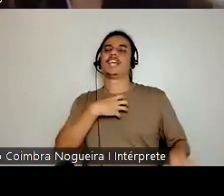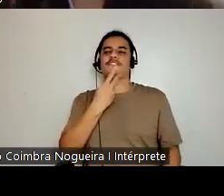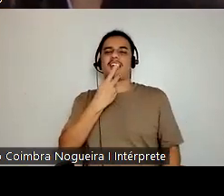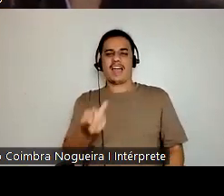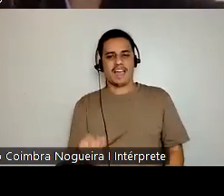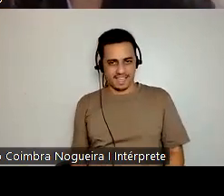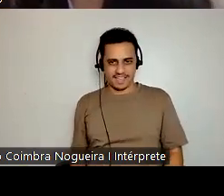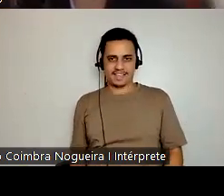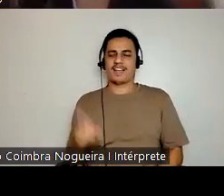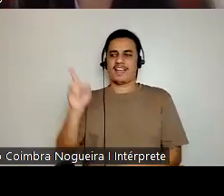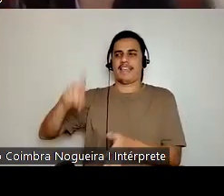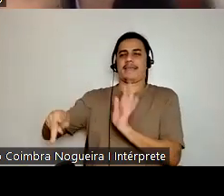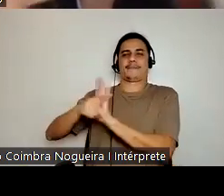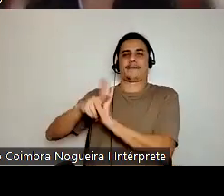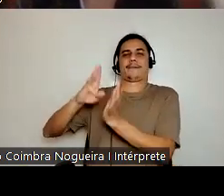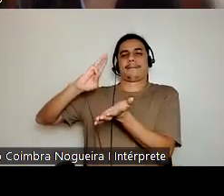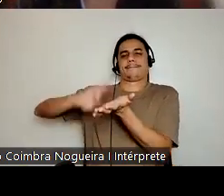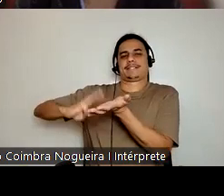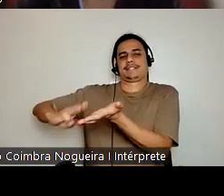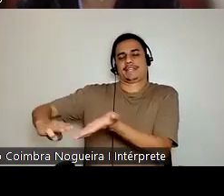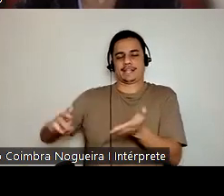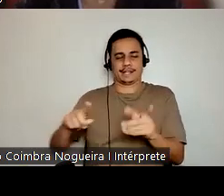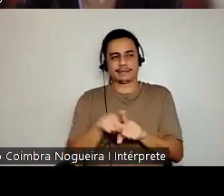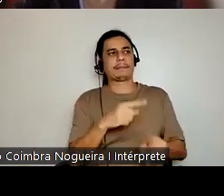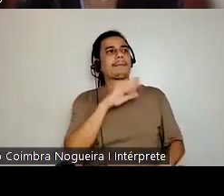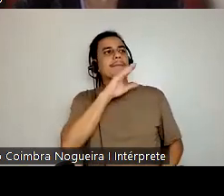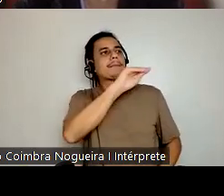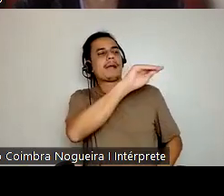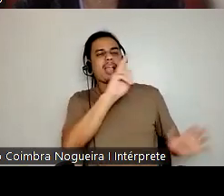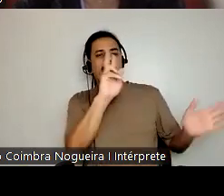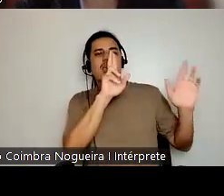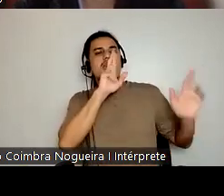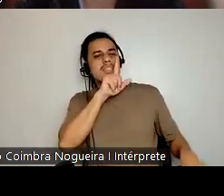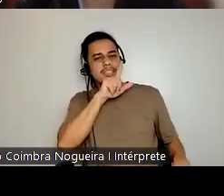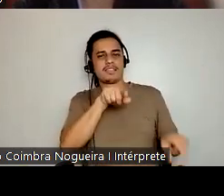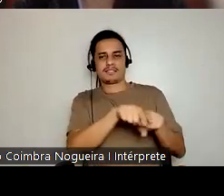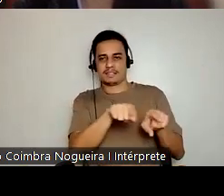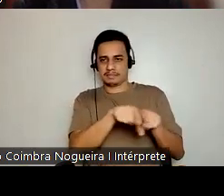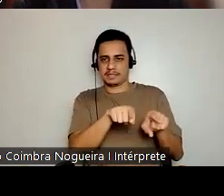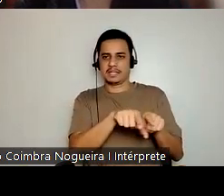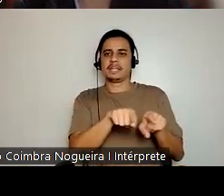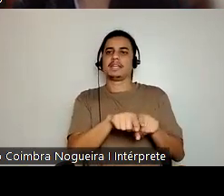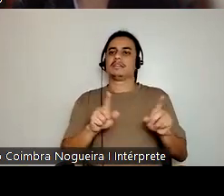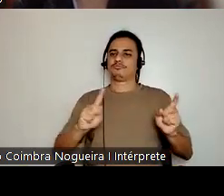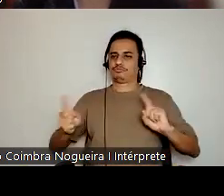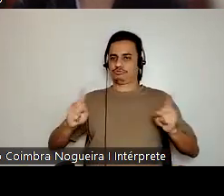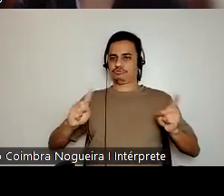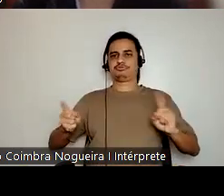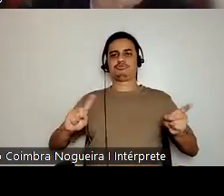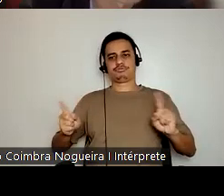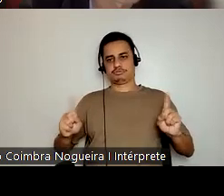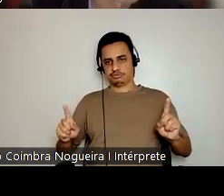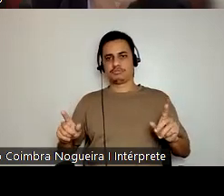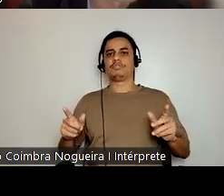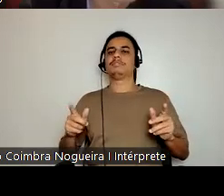pasteleiros e também a questão da pronúncia. Enfim, esse é um das manifestações